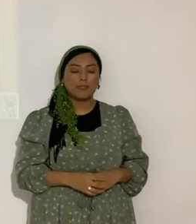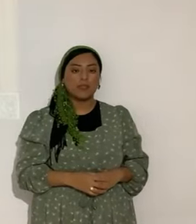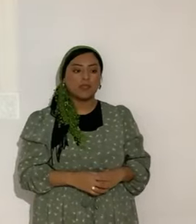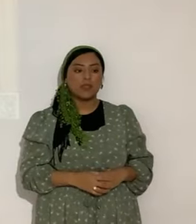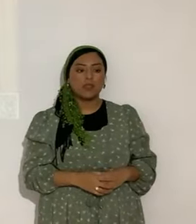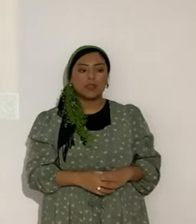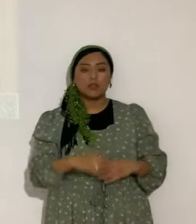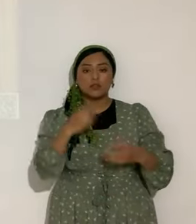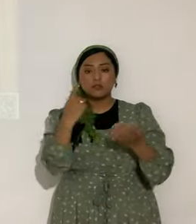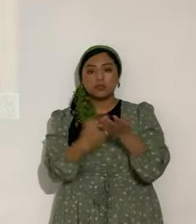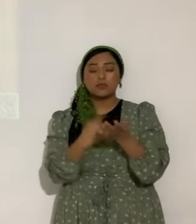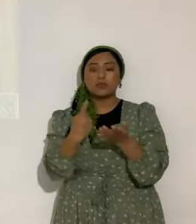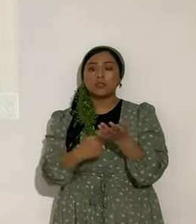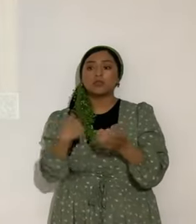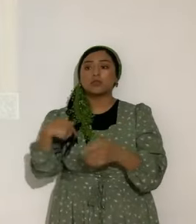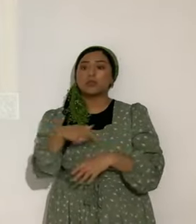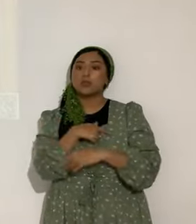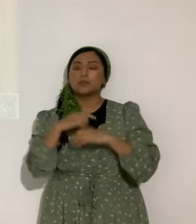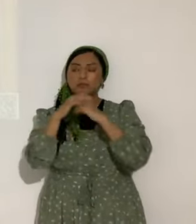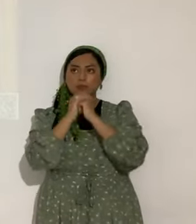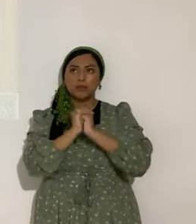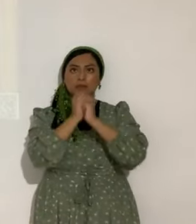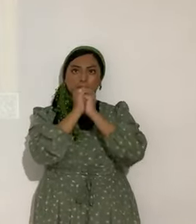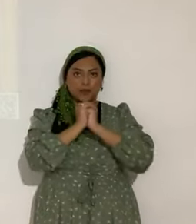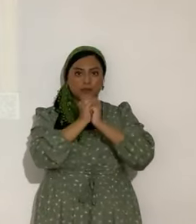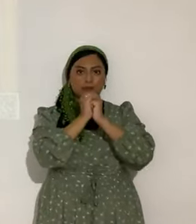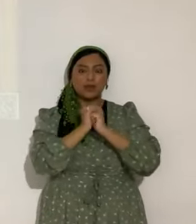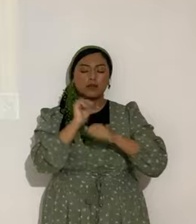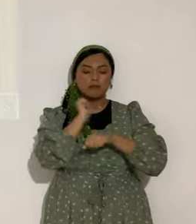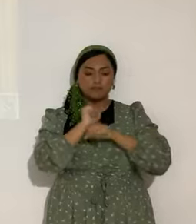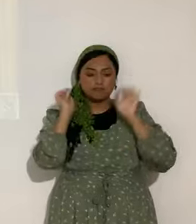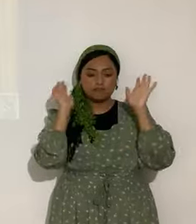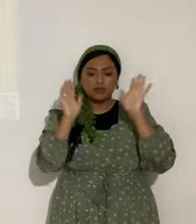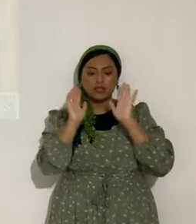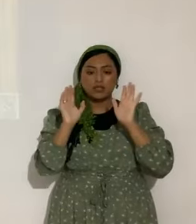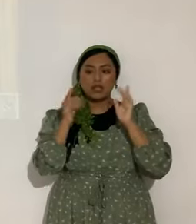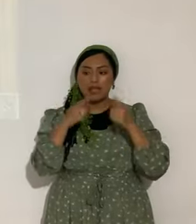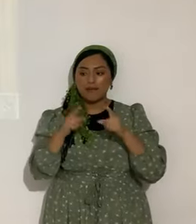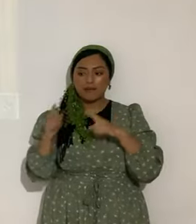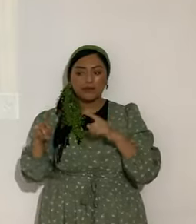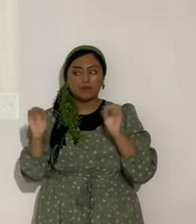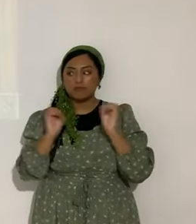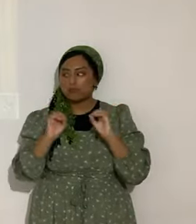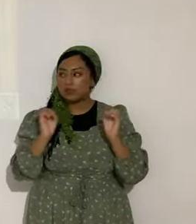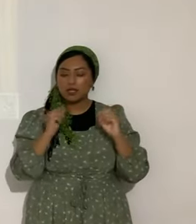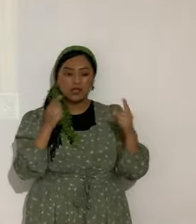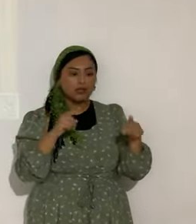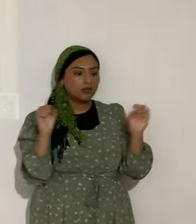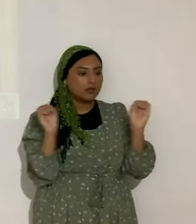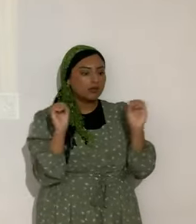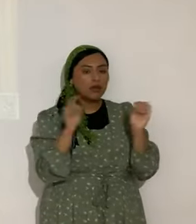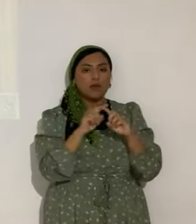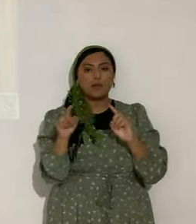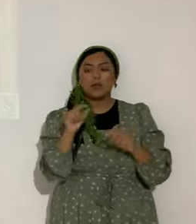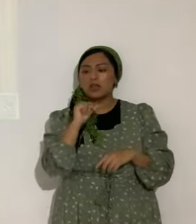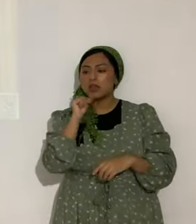estamos orando y orando y orando, porque sucede un milagro y no sucede el milagro, pero no hay que decepcionarse,